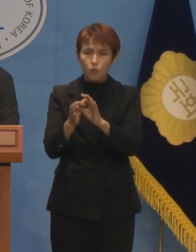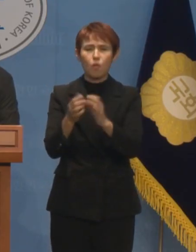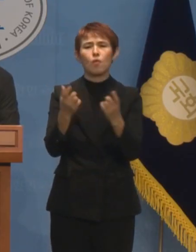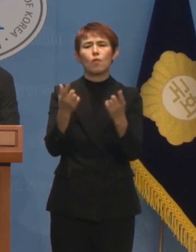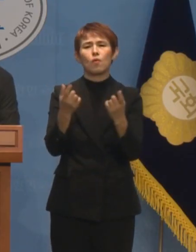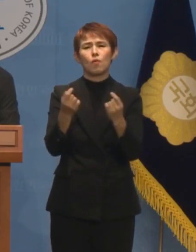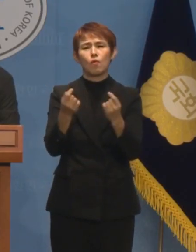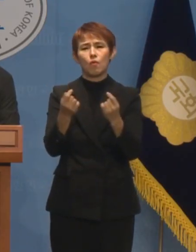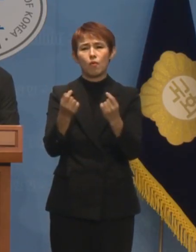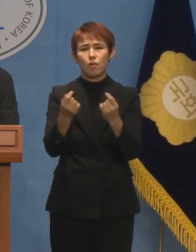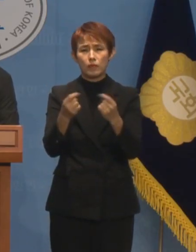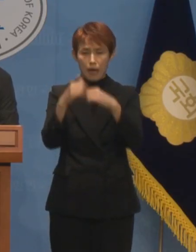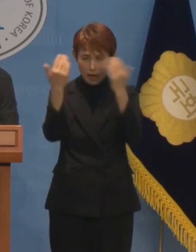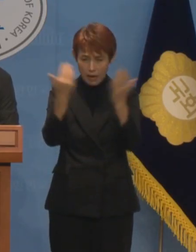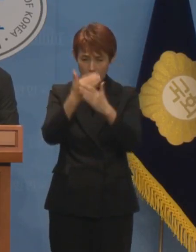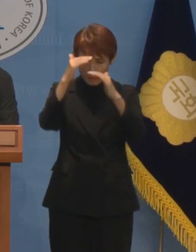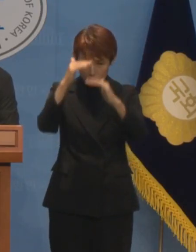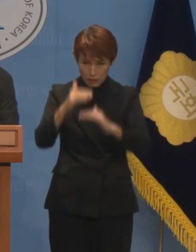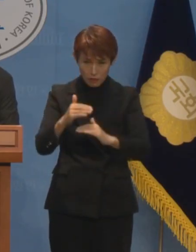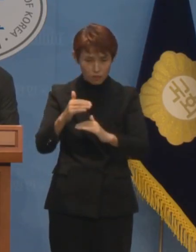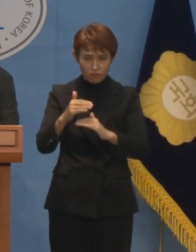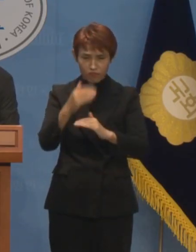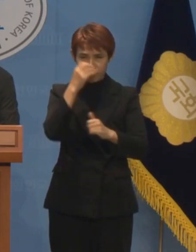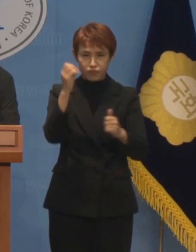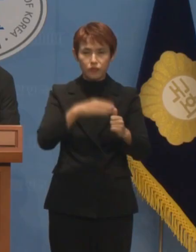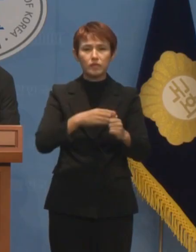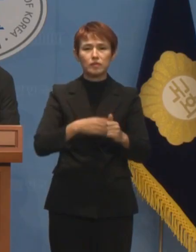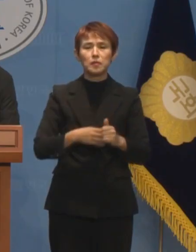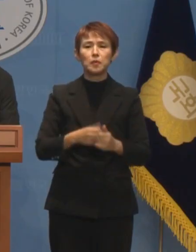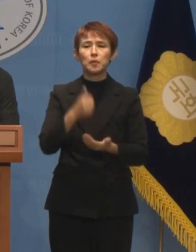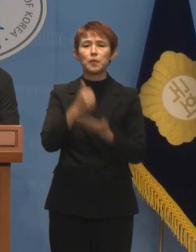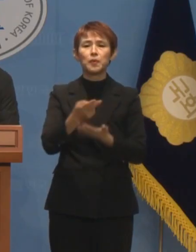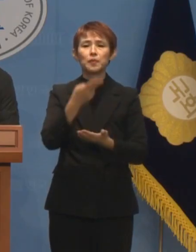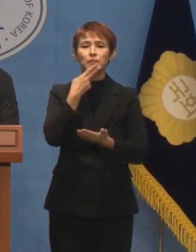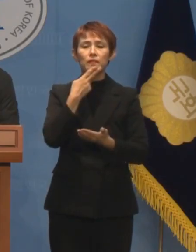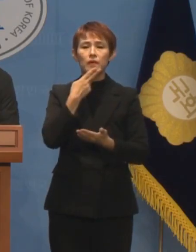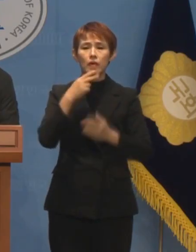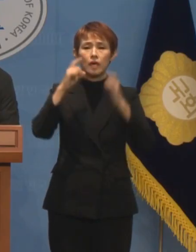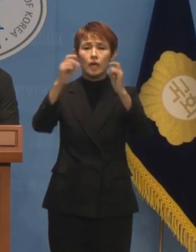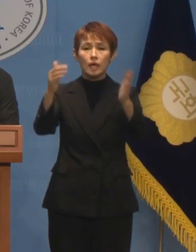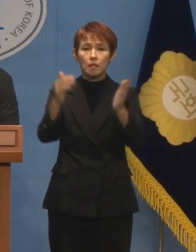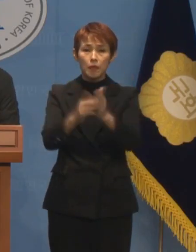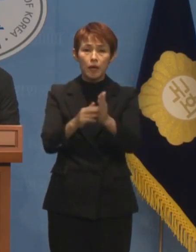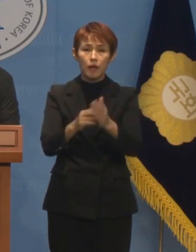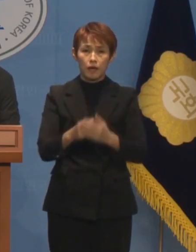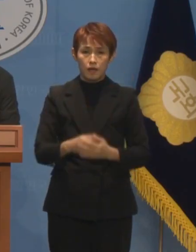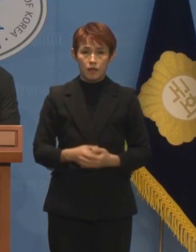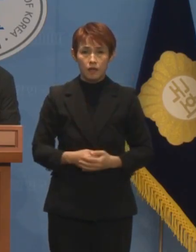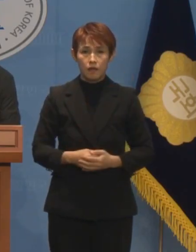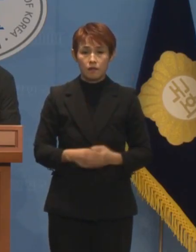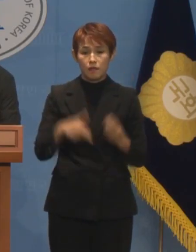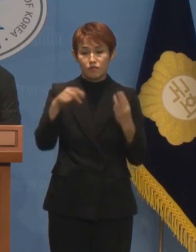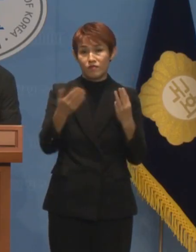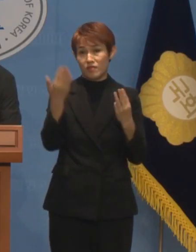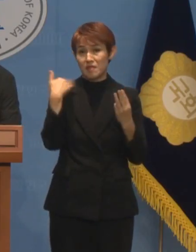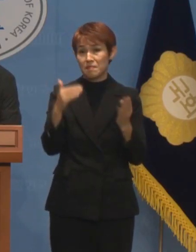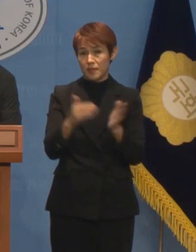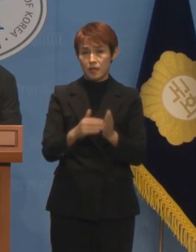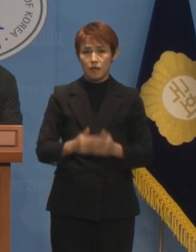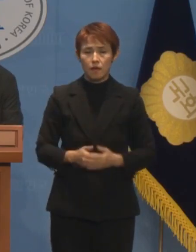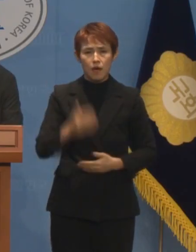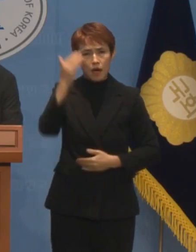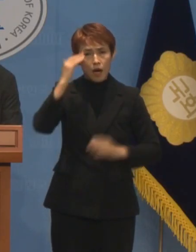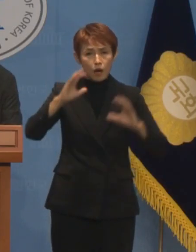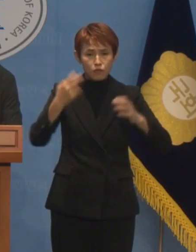사실관계를 다 무시한 채 불기소 결정을 내린 것이 불과 3주 전입니다. 지금